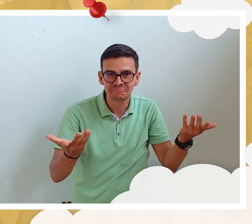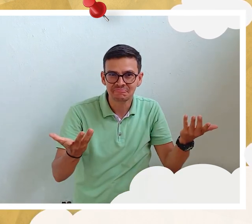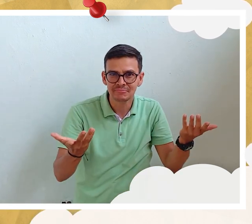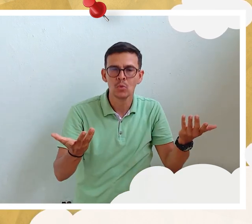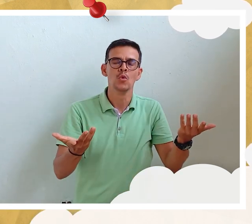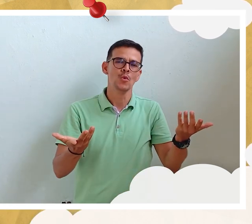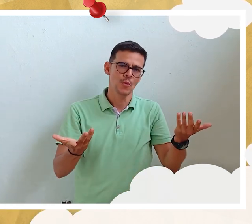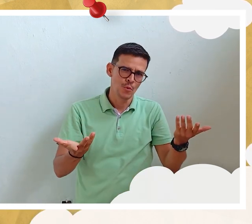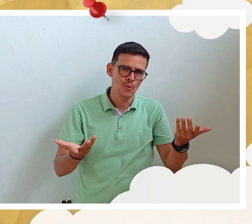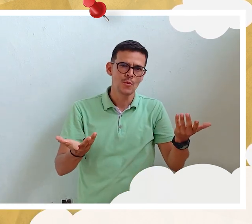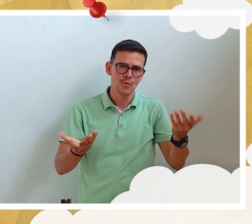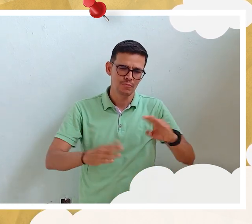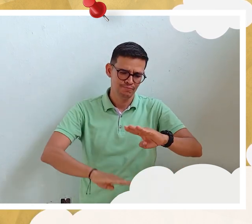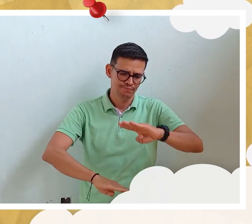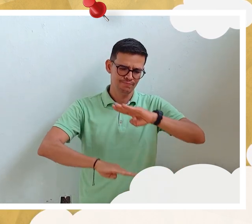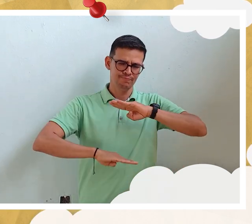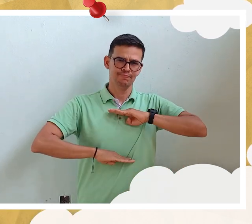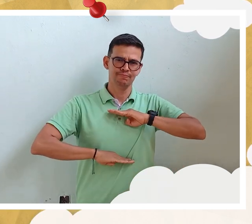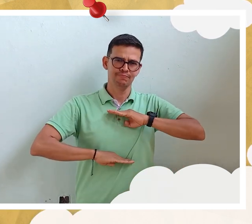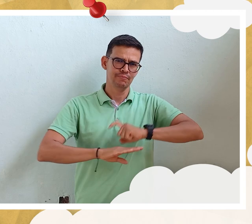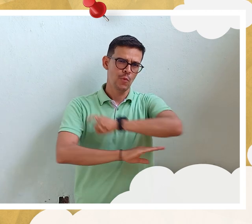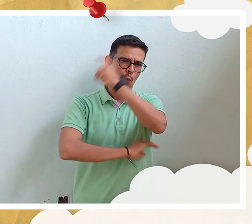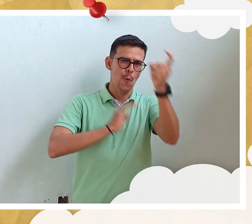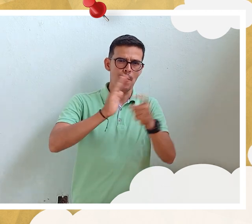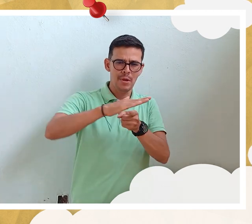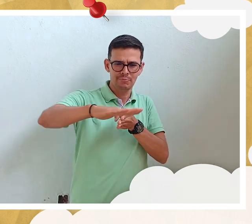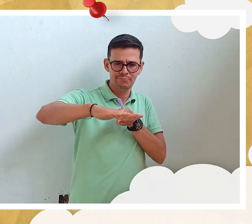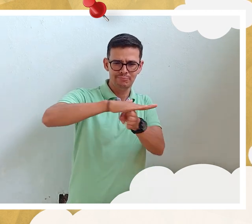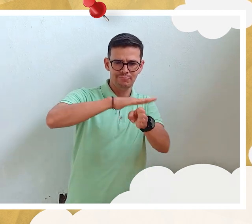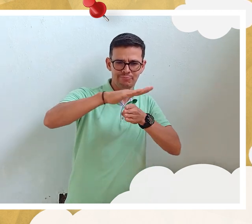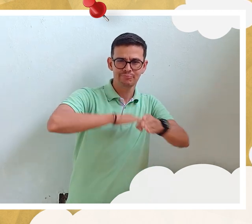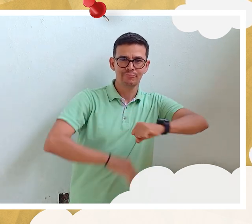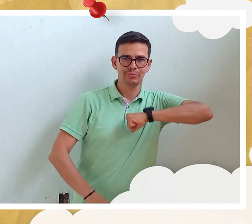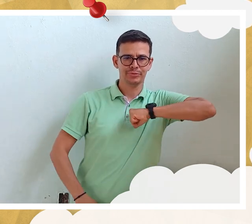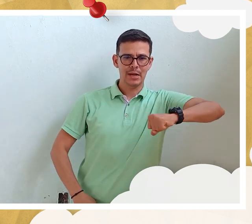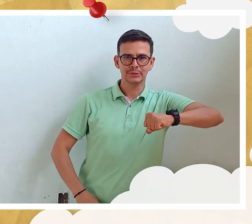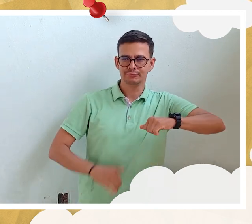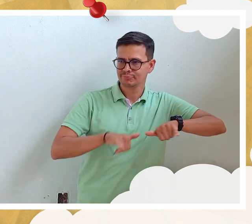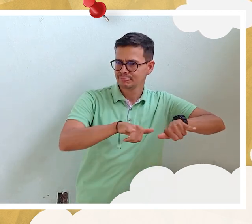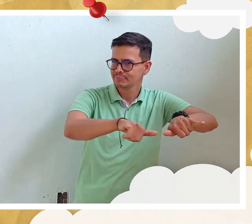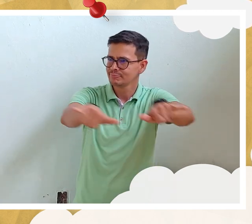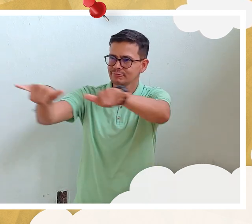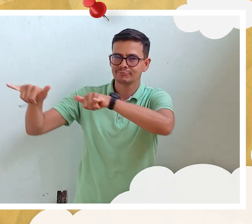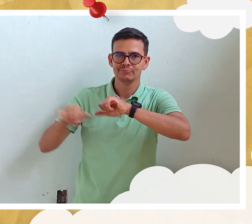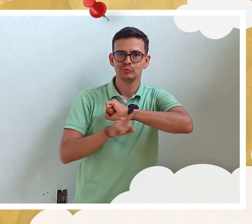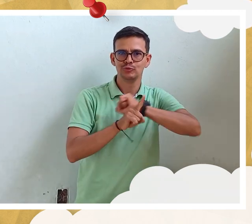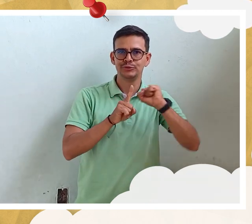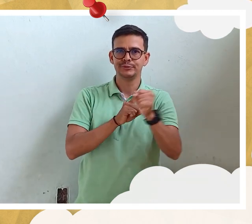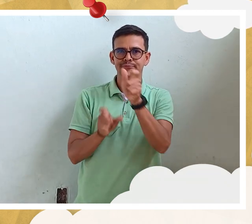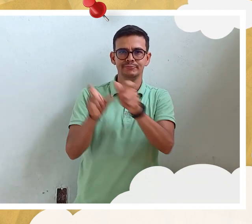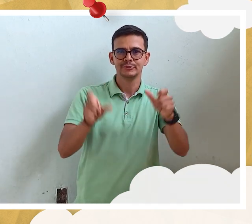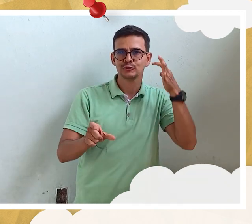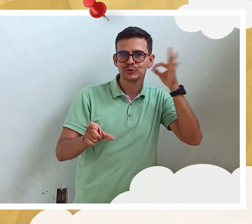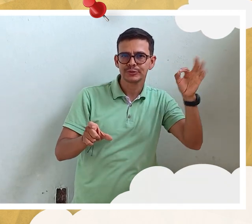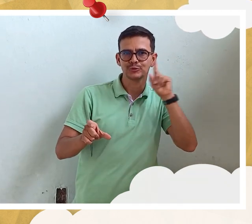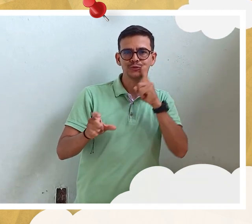Es contar con accesibilidad total en la sociedad Y equiparación de derechos para las personas sordas